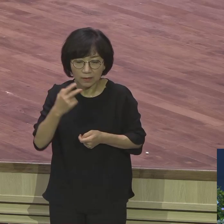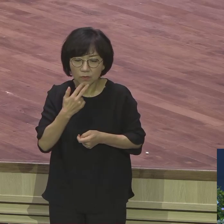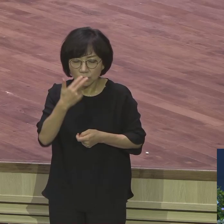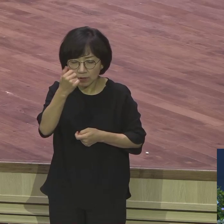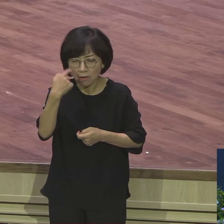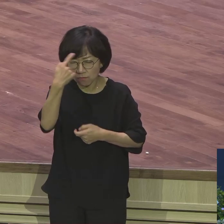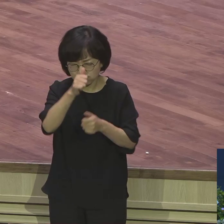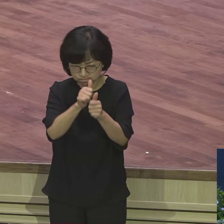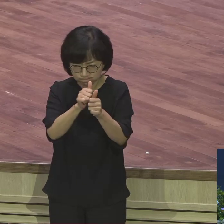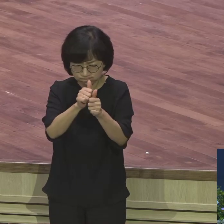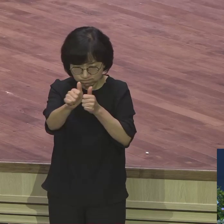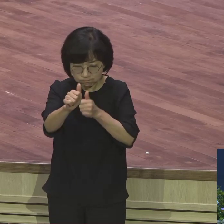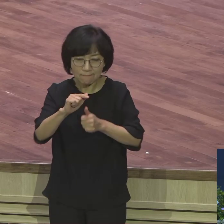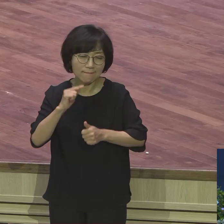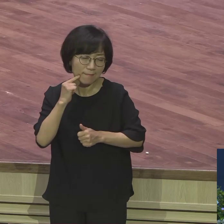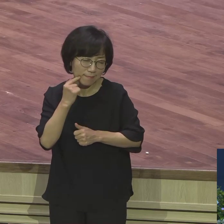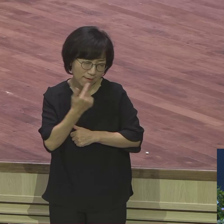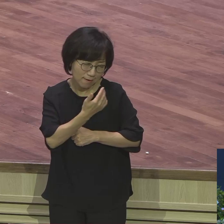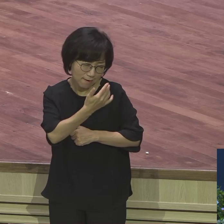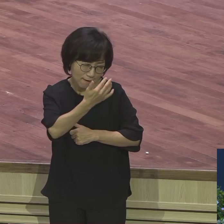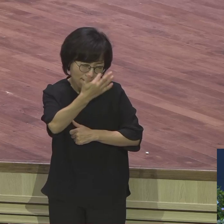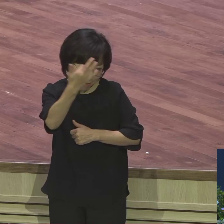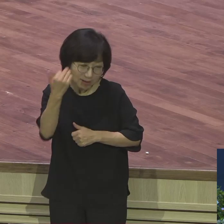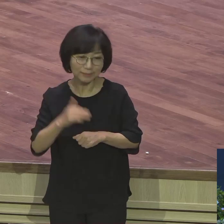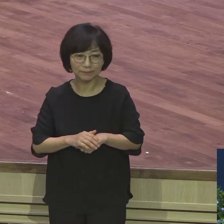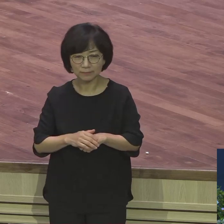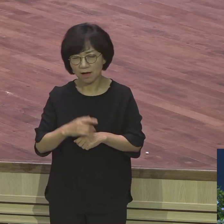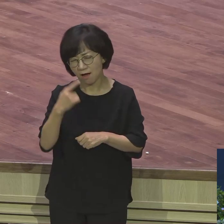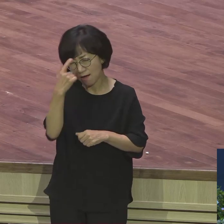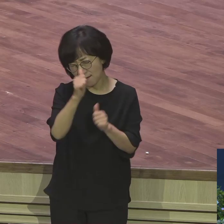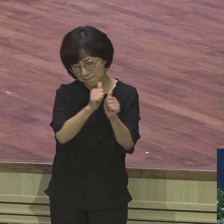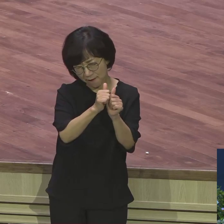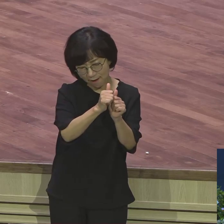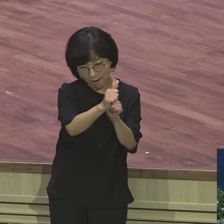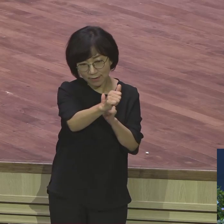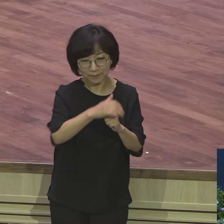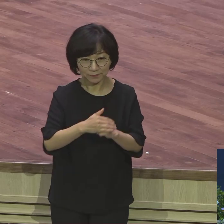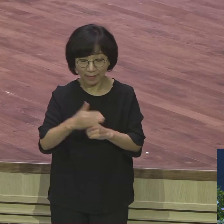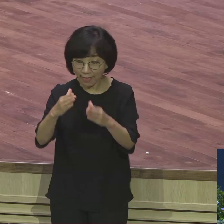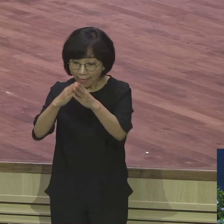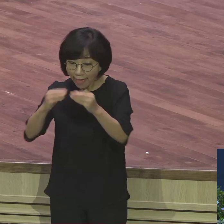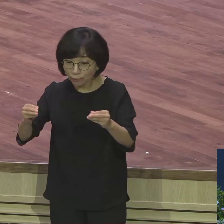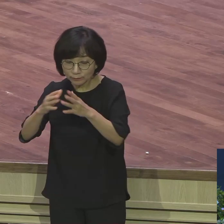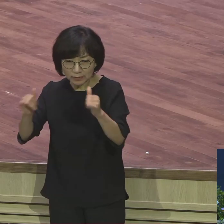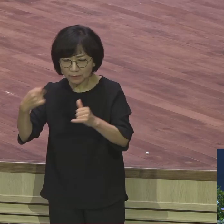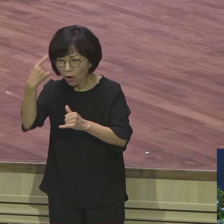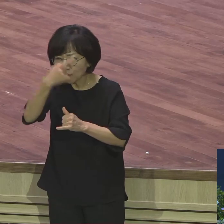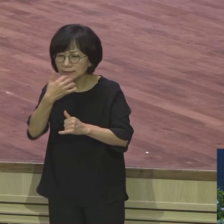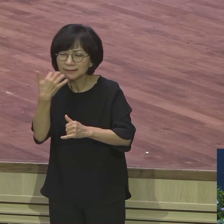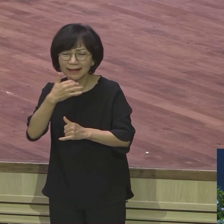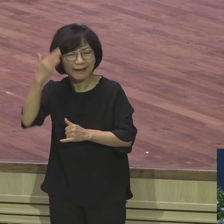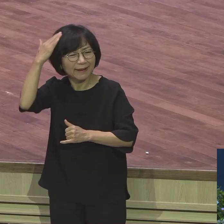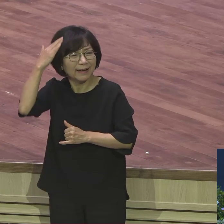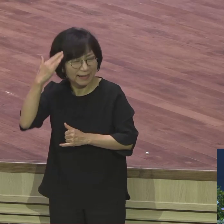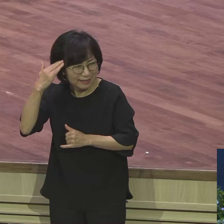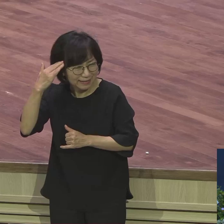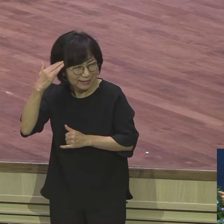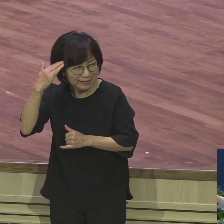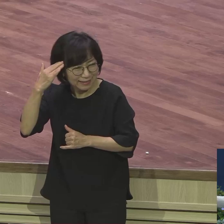엄청 잘생겼어요 사람 얼굴이 시큼해요 에지프트 사람들이거든요 지금 에지프트